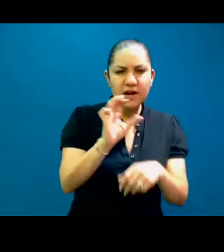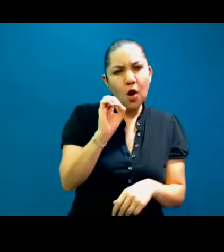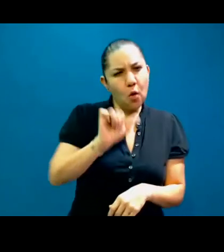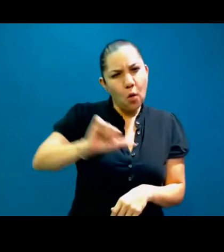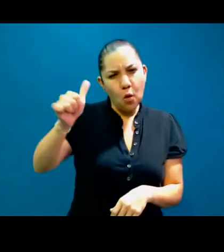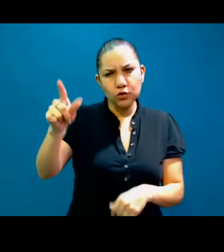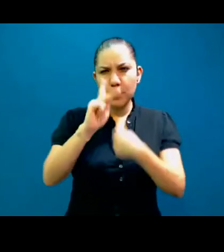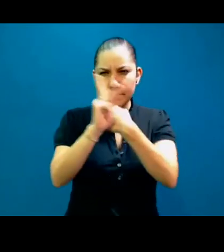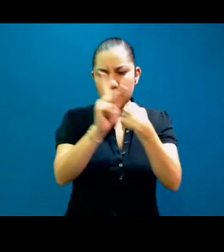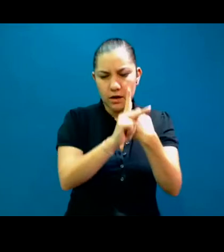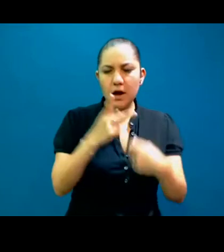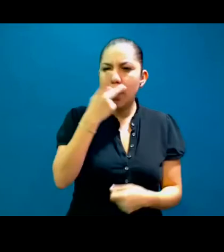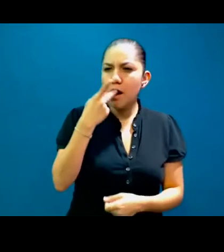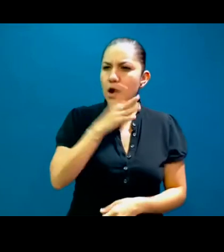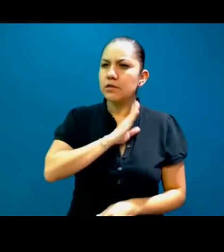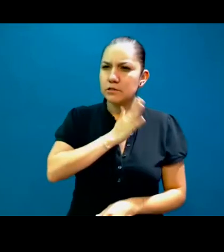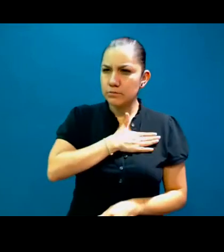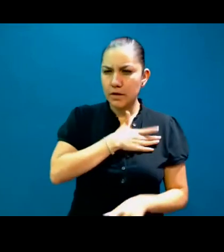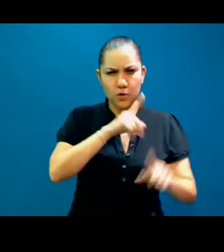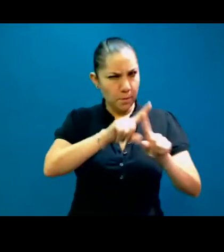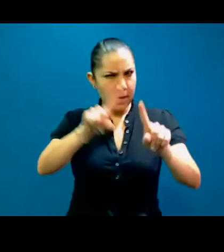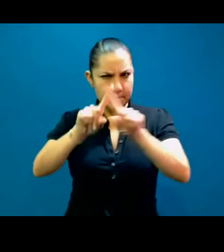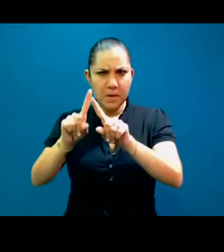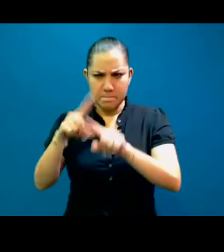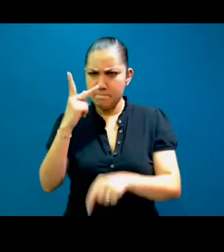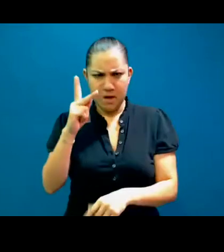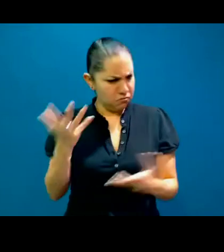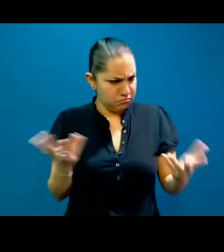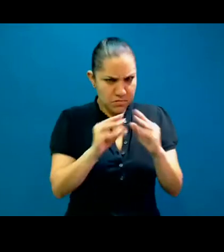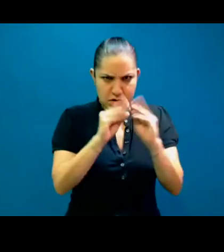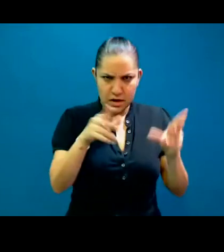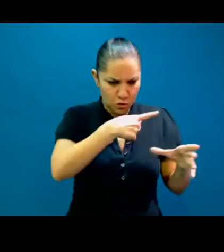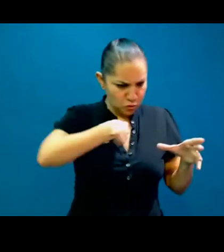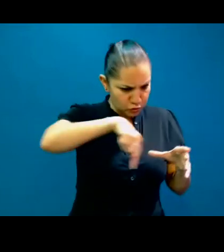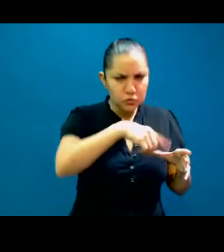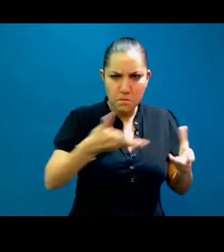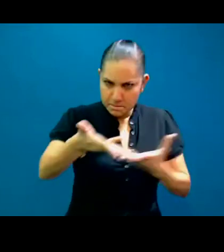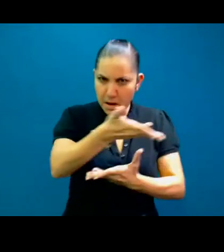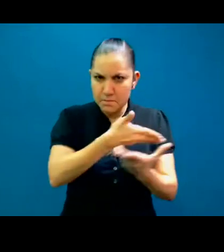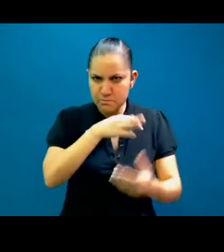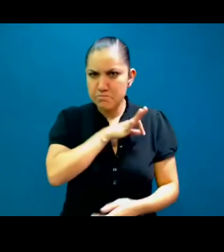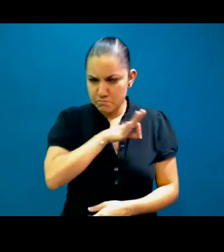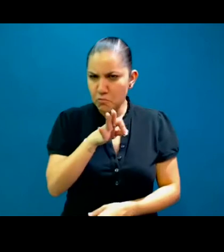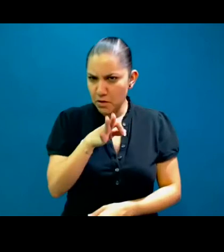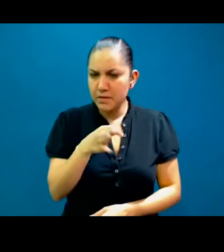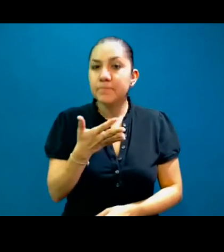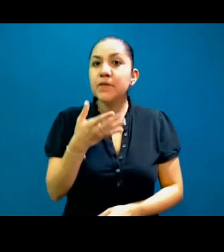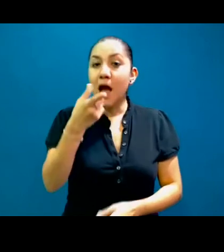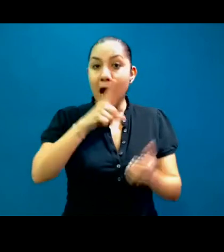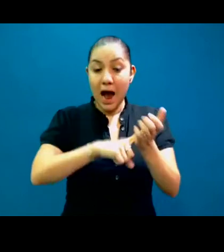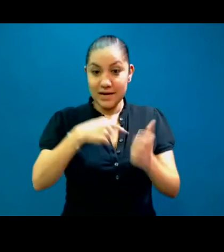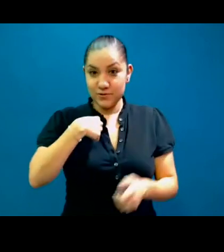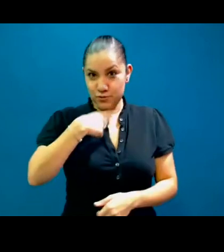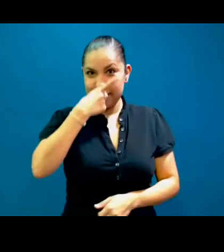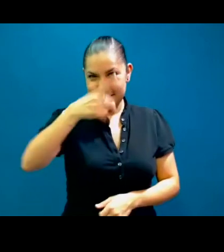en los temas de traducción. Este inclusive en como yo les mencionaba al principio, cómo está desarrollado el sistema educativo en nuestros